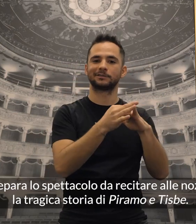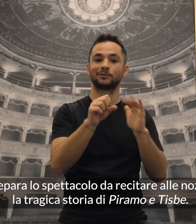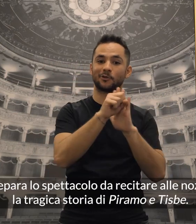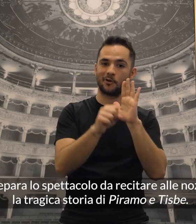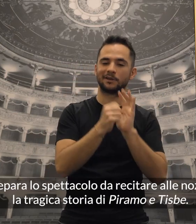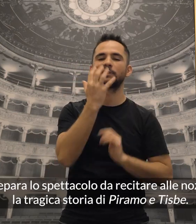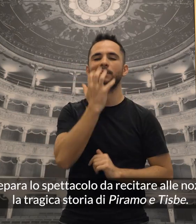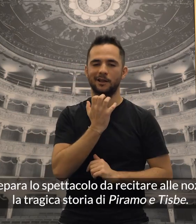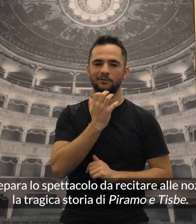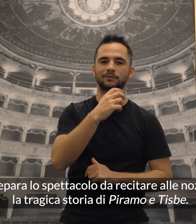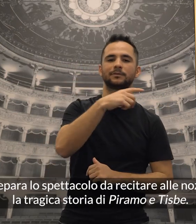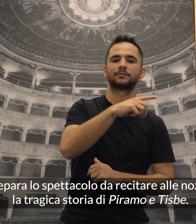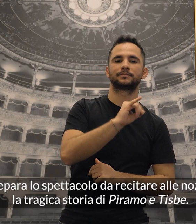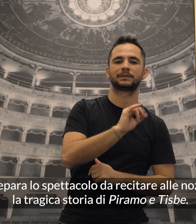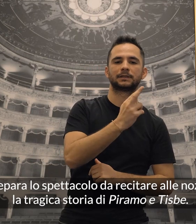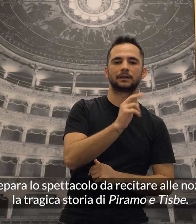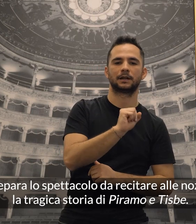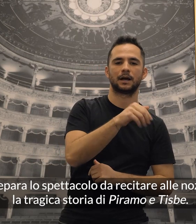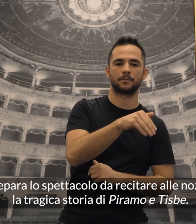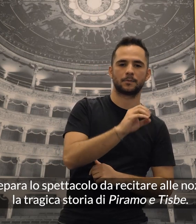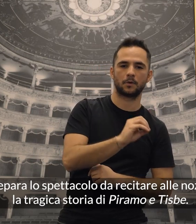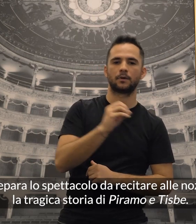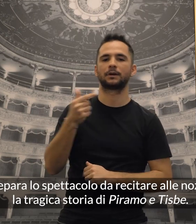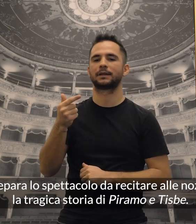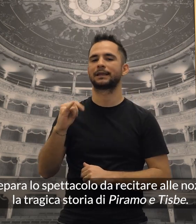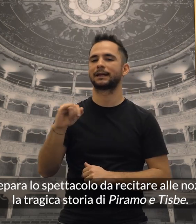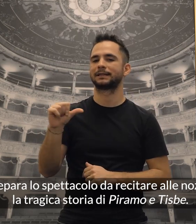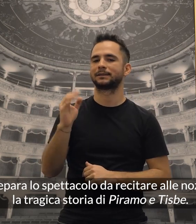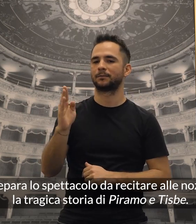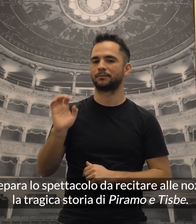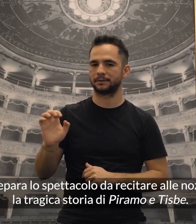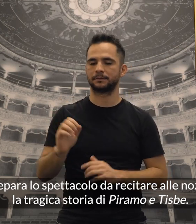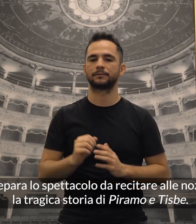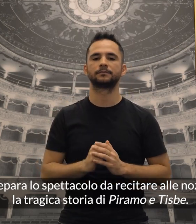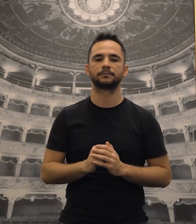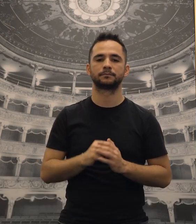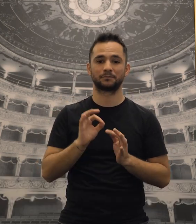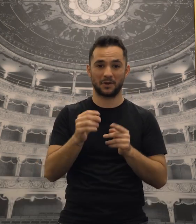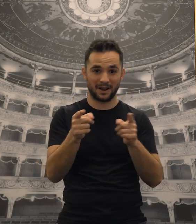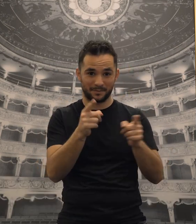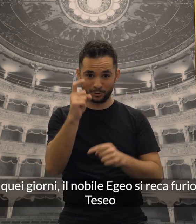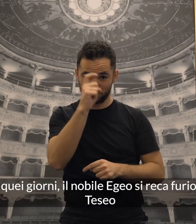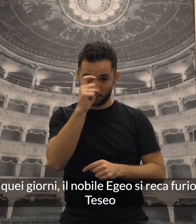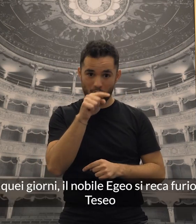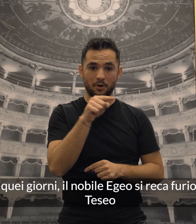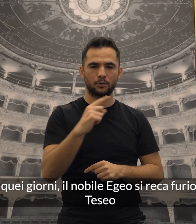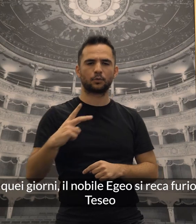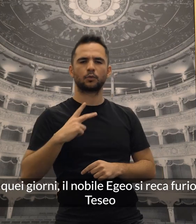spettacolo da recitare alle nozze, la tragica storia di Piramo e Tisbe. Proprio in quei giorni